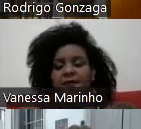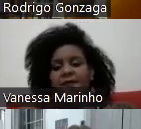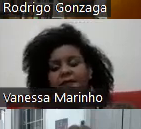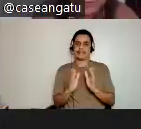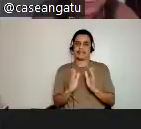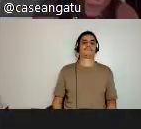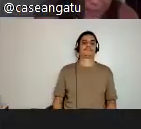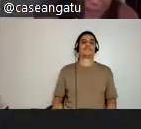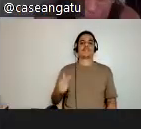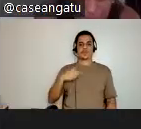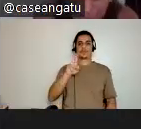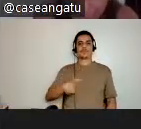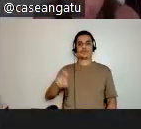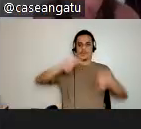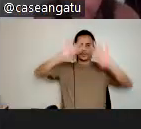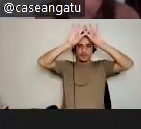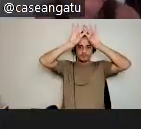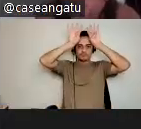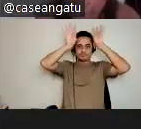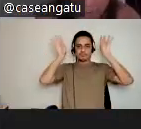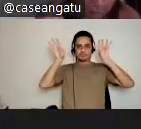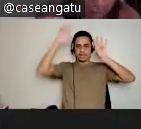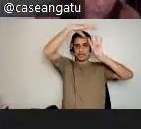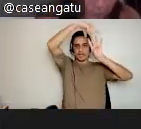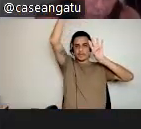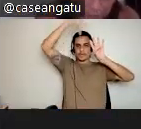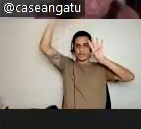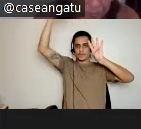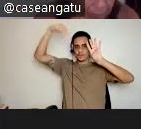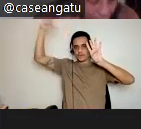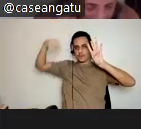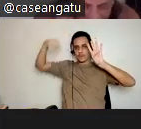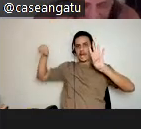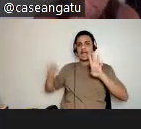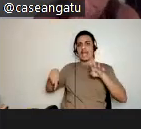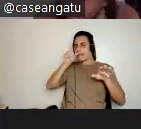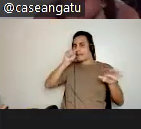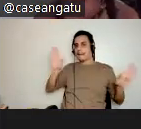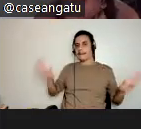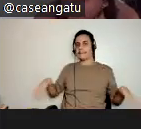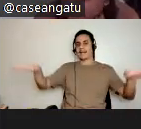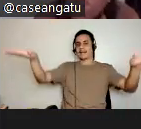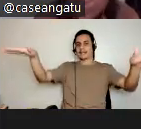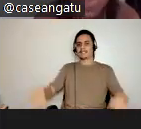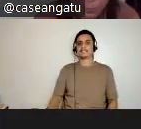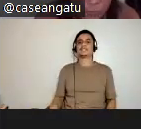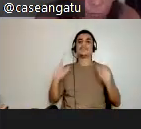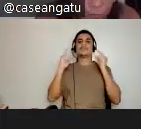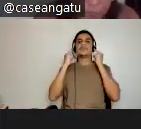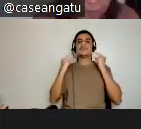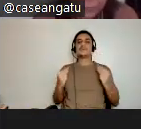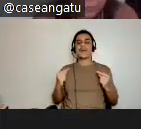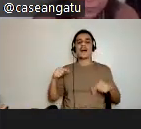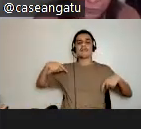eu uso o coca das penas das goeiras, que são os pássaros. Minhas duas orelhas têm dois rabos de tatu,